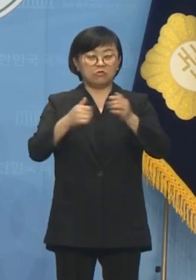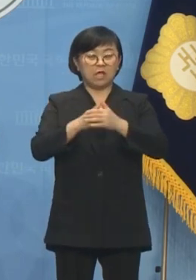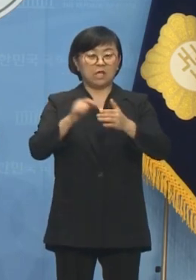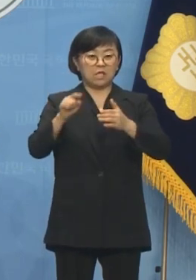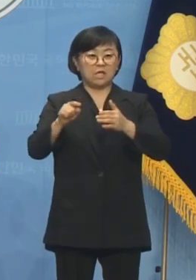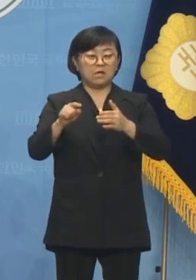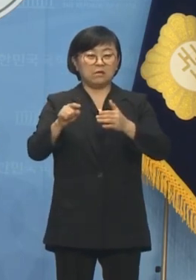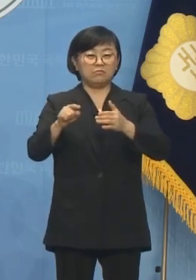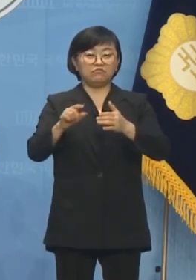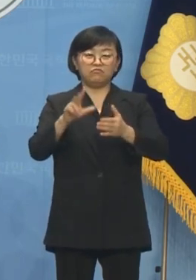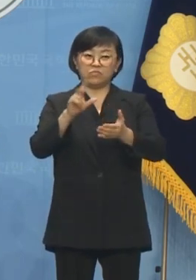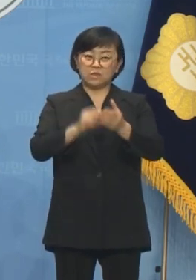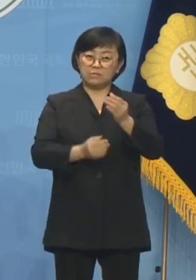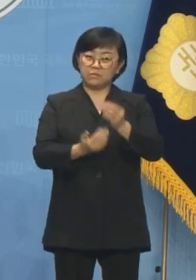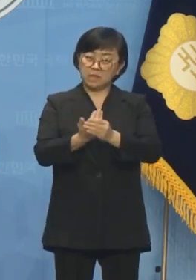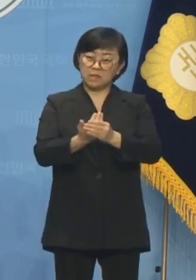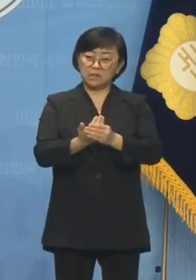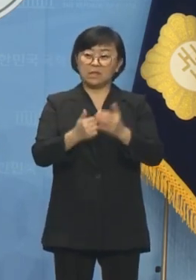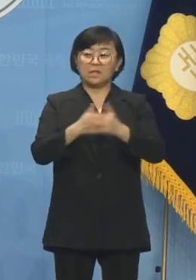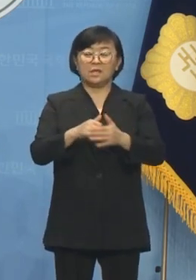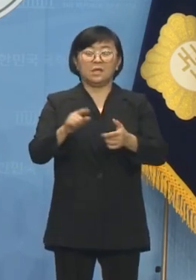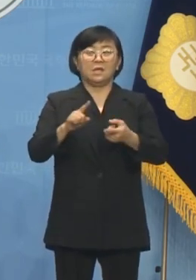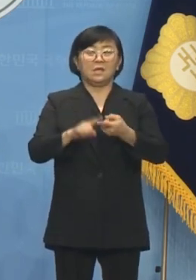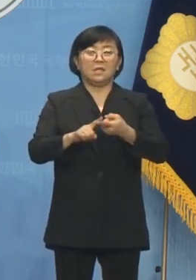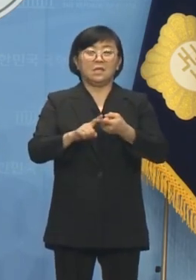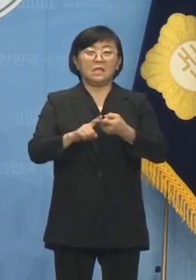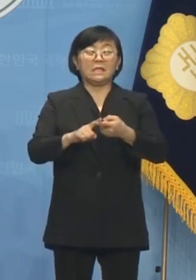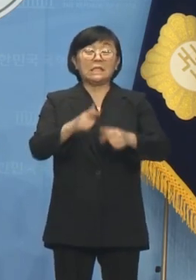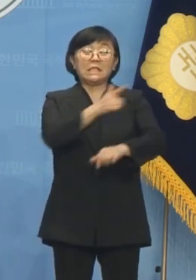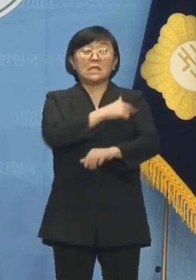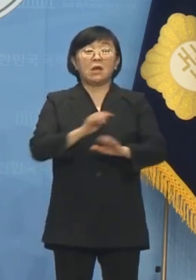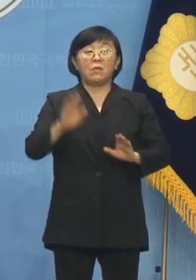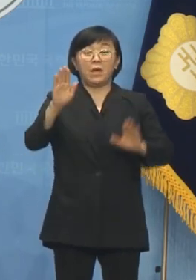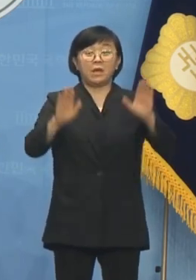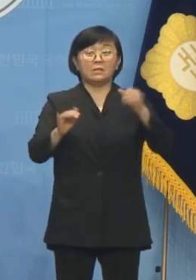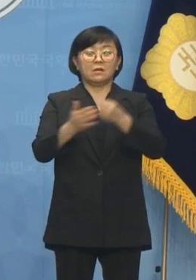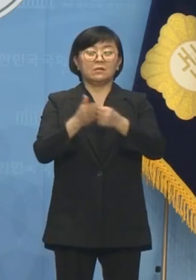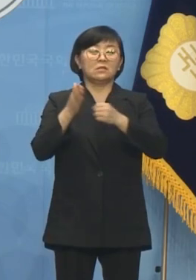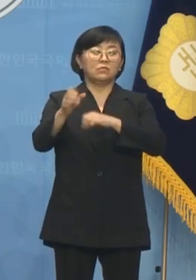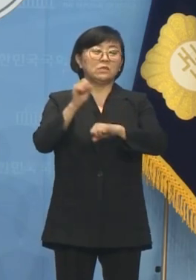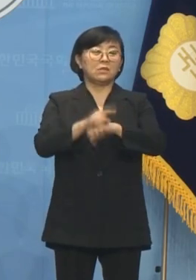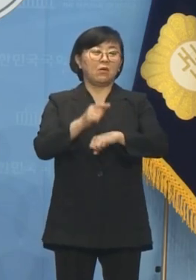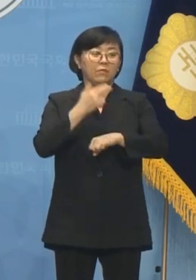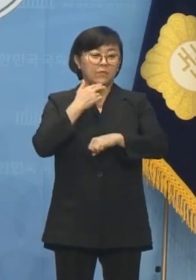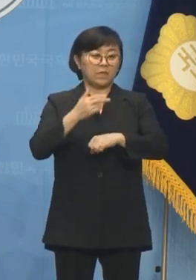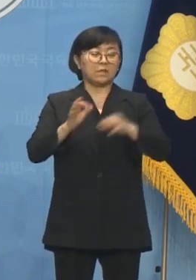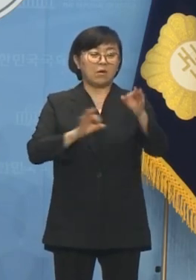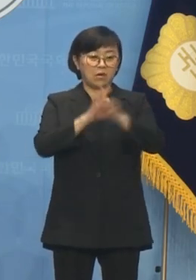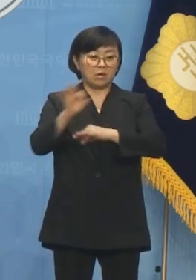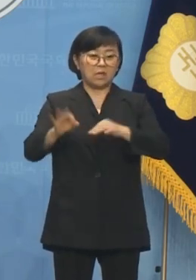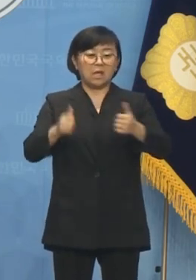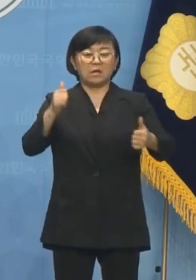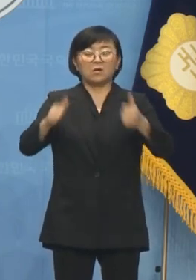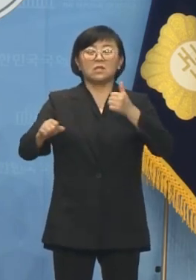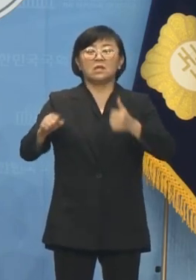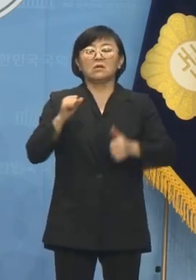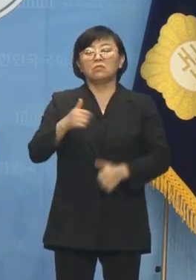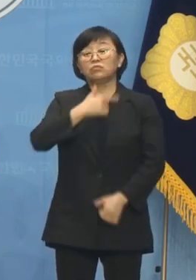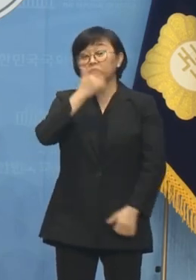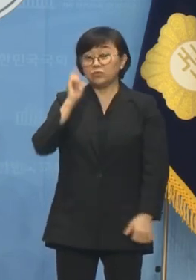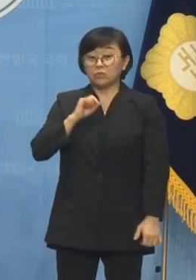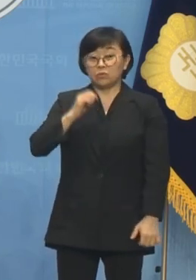원인으로 꼽힙니다. 거수기로 채워지는 이사회와 전문성 없는 경영으로 인한 경쟁력 약화가